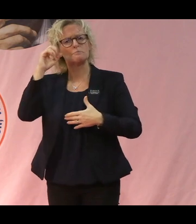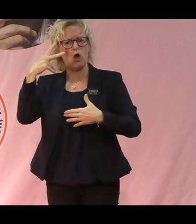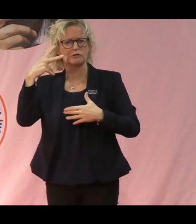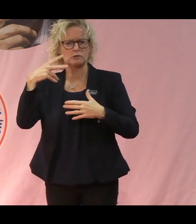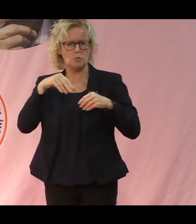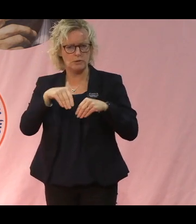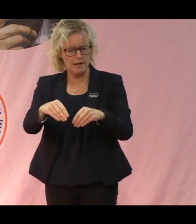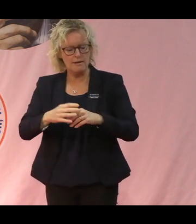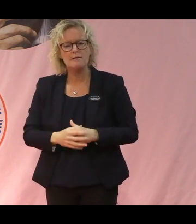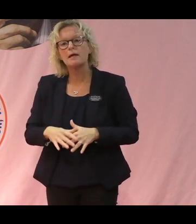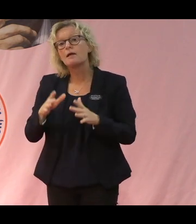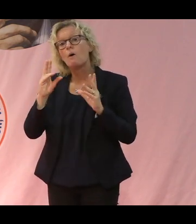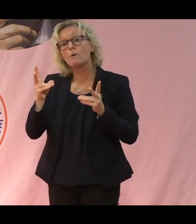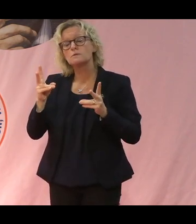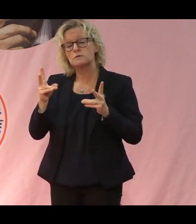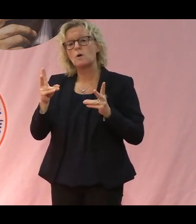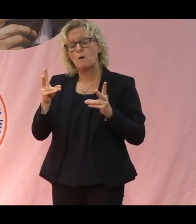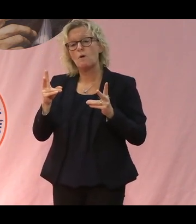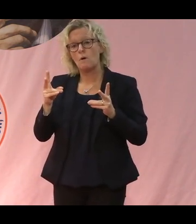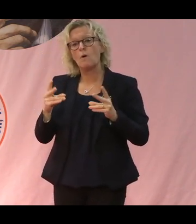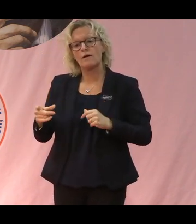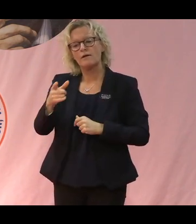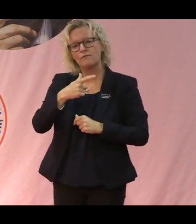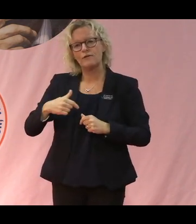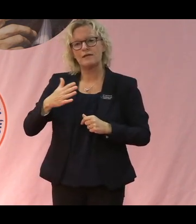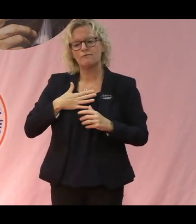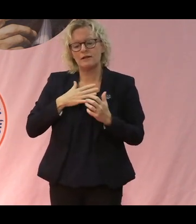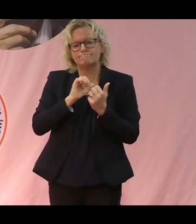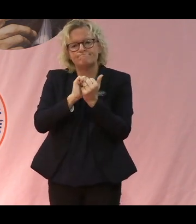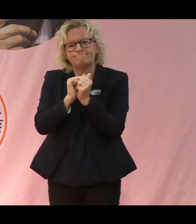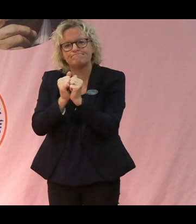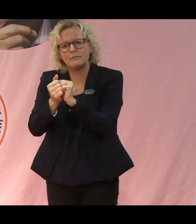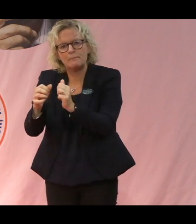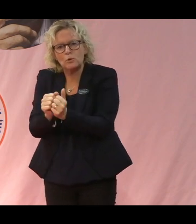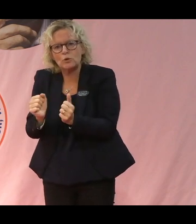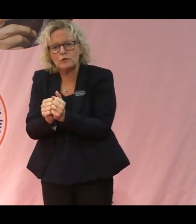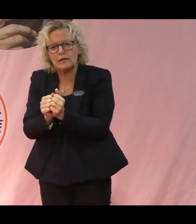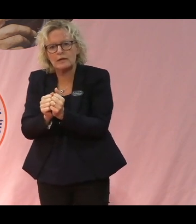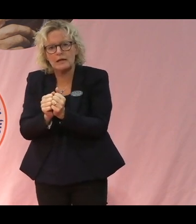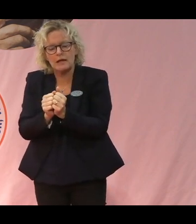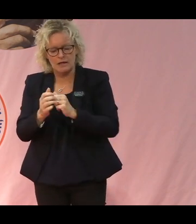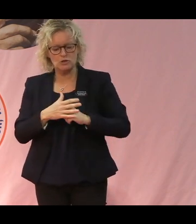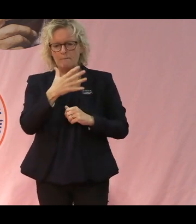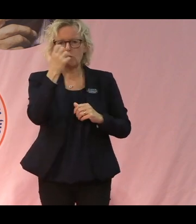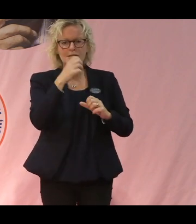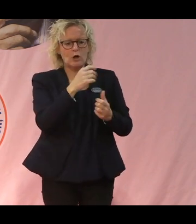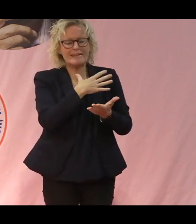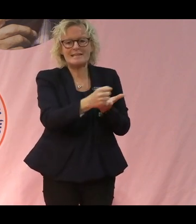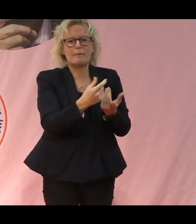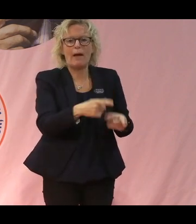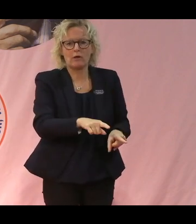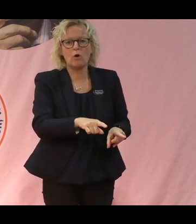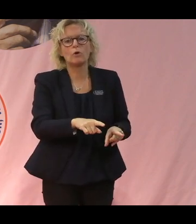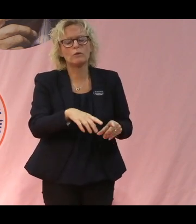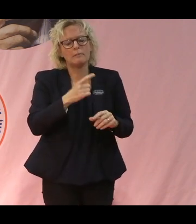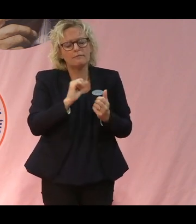Så jobbar vi också med att förädling av produkter, alltså att bonden inte ska sälja den första produkten de får fram, utan att man har